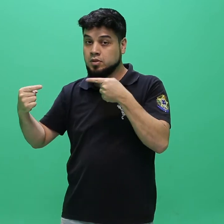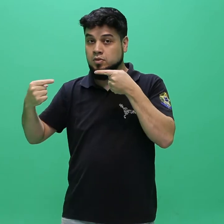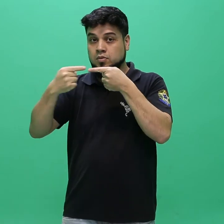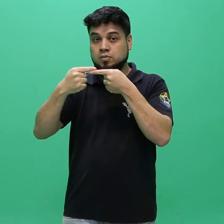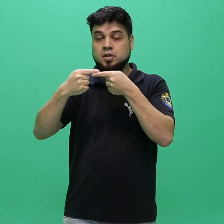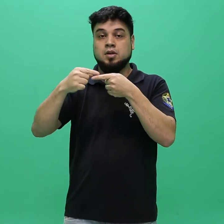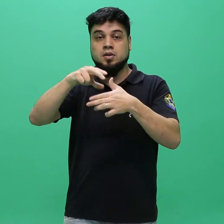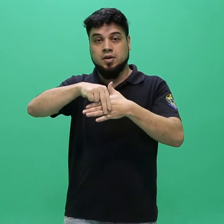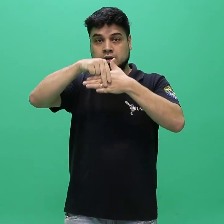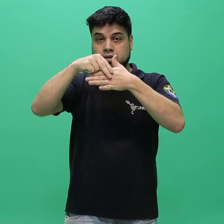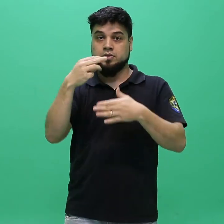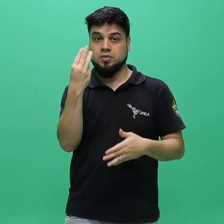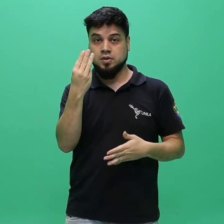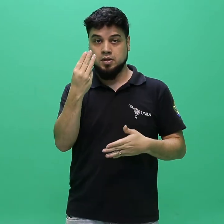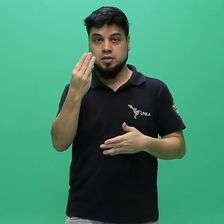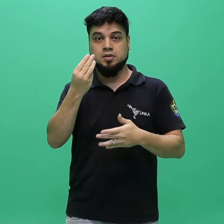3 do presente edital.